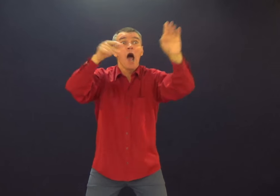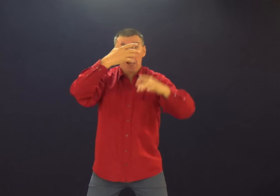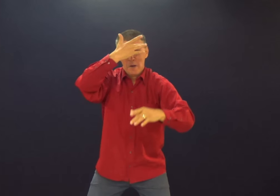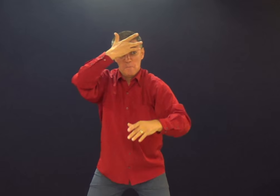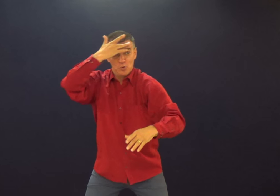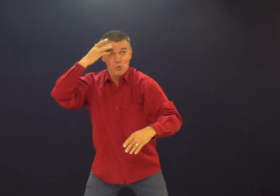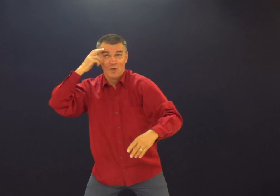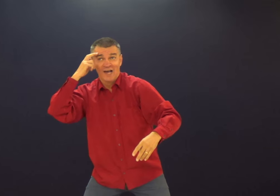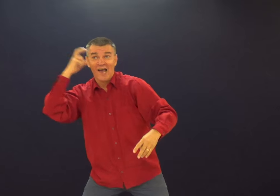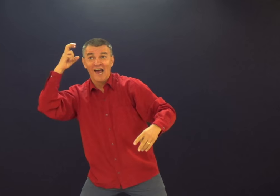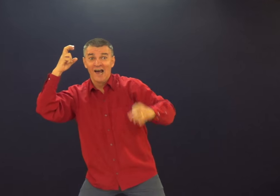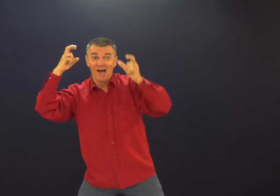Por quê?